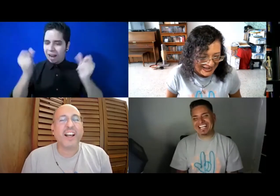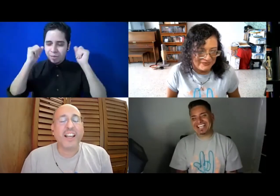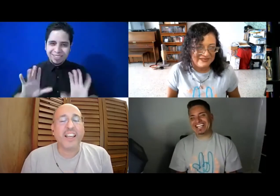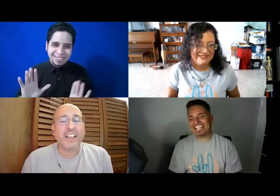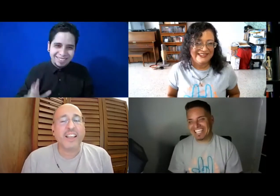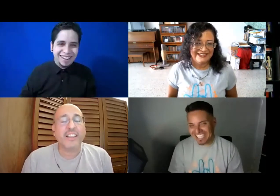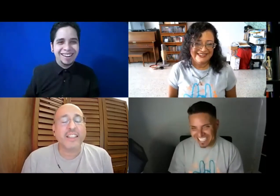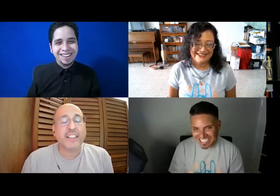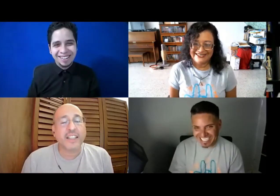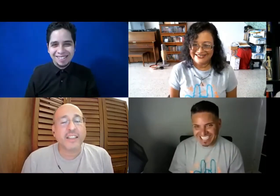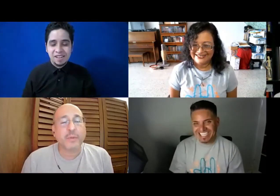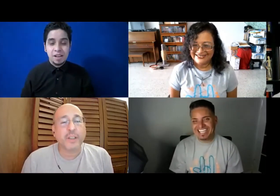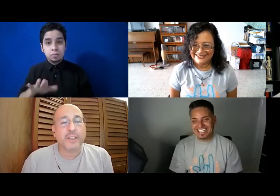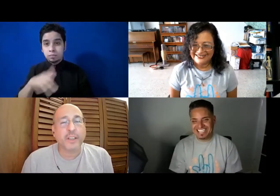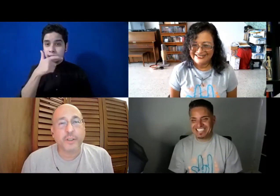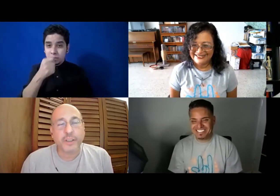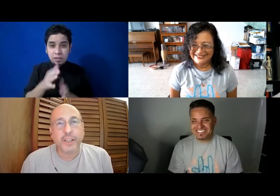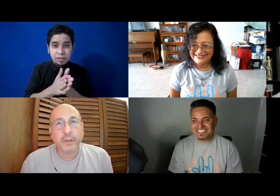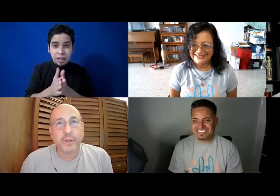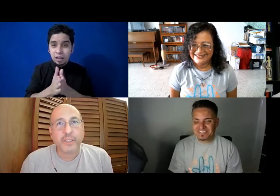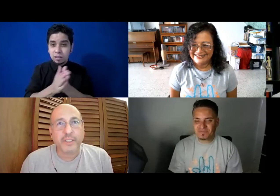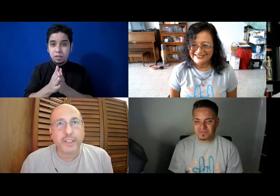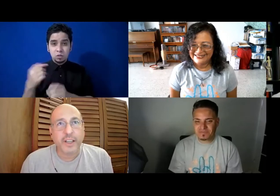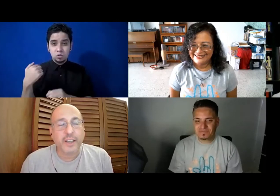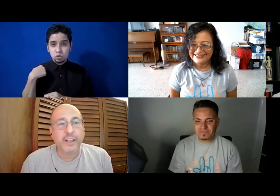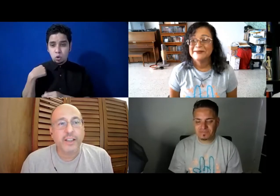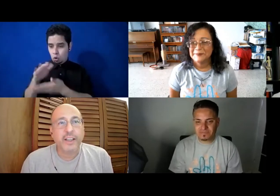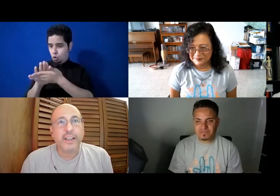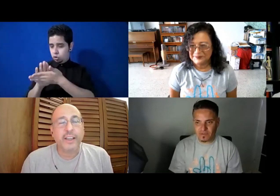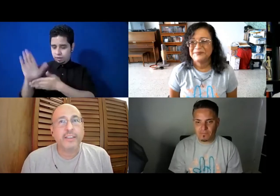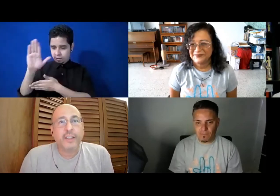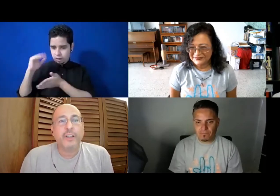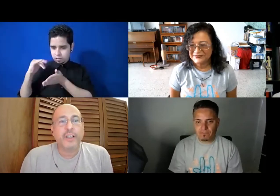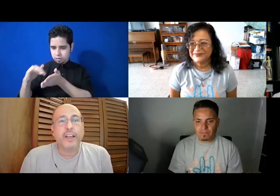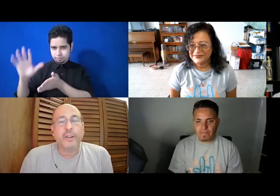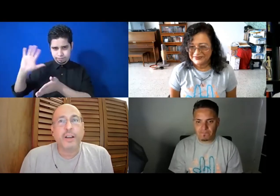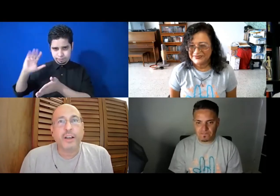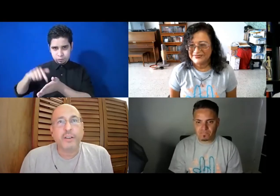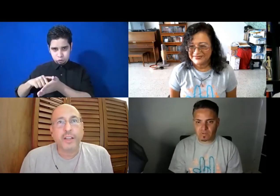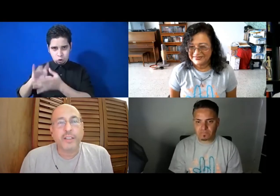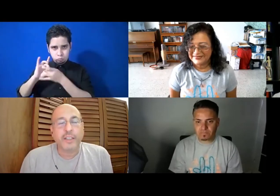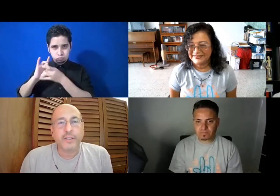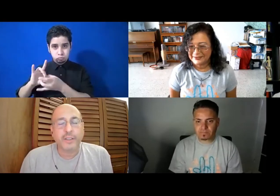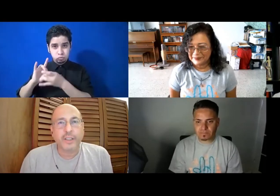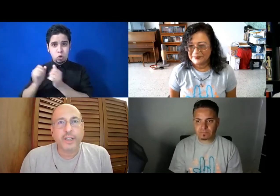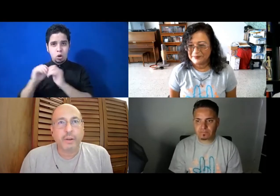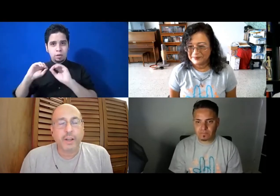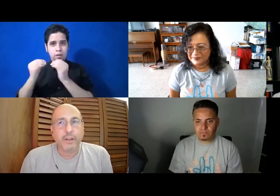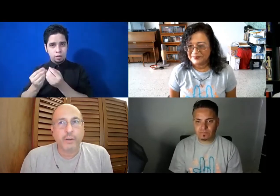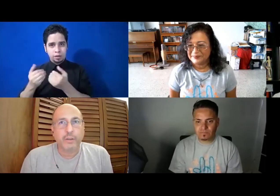Es interesante porque yo desde la universidad he estado ligado a organizaciones que trabajan con